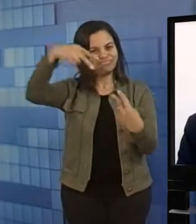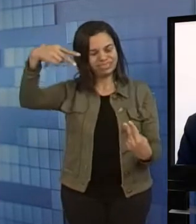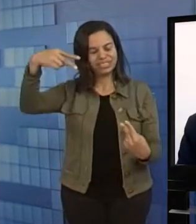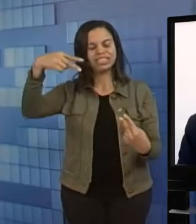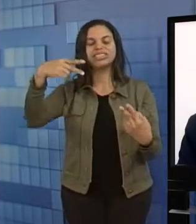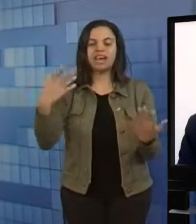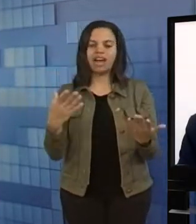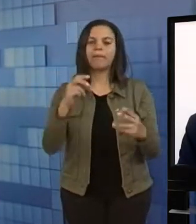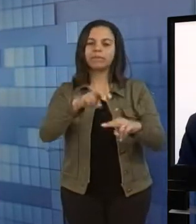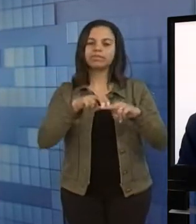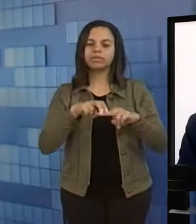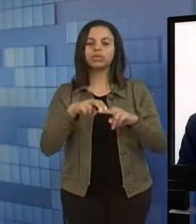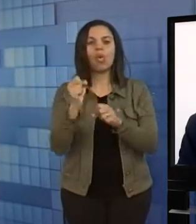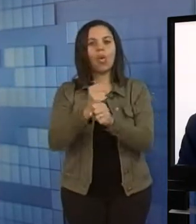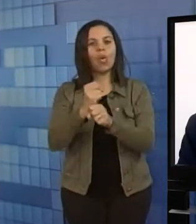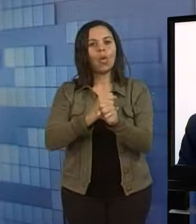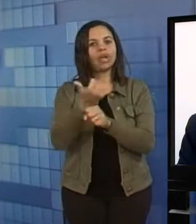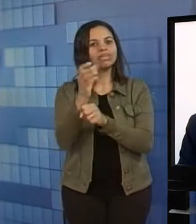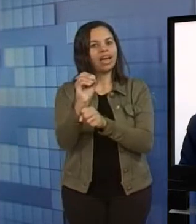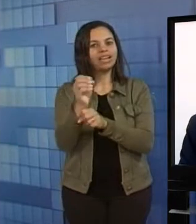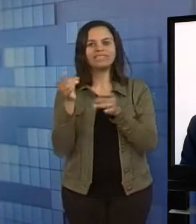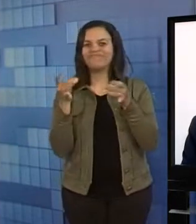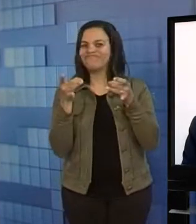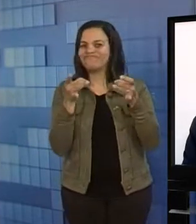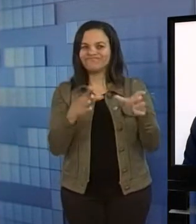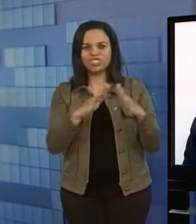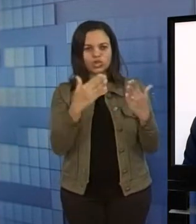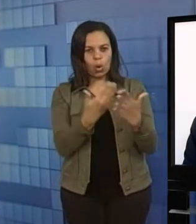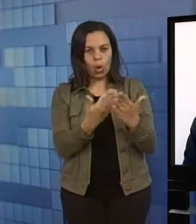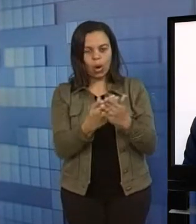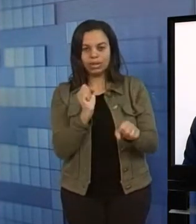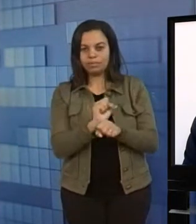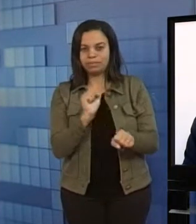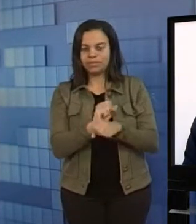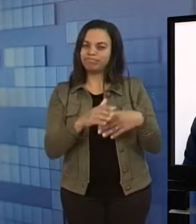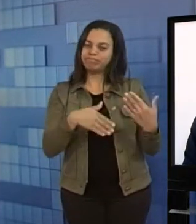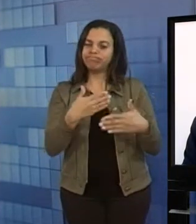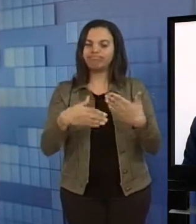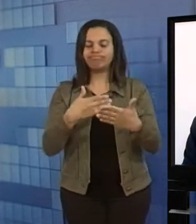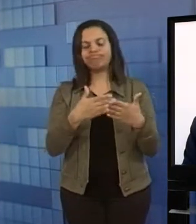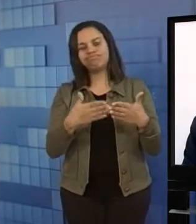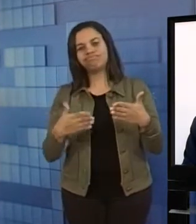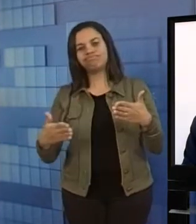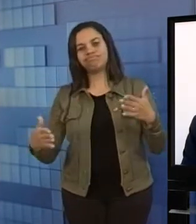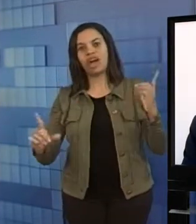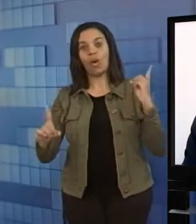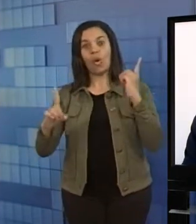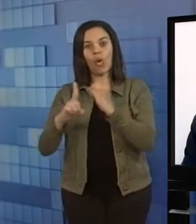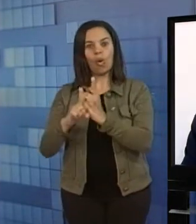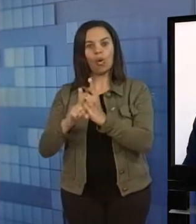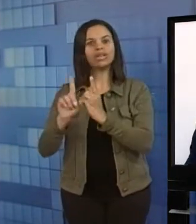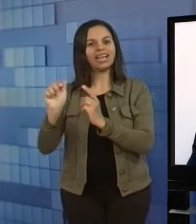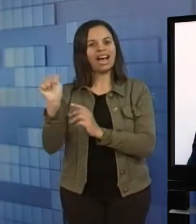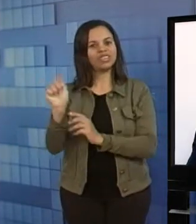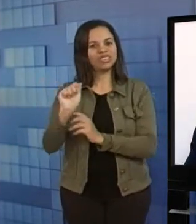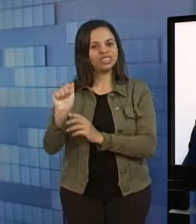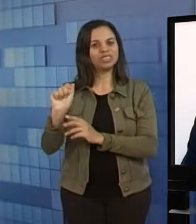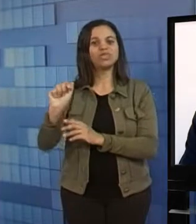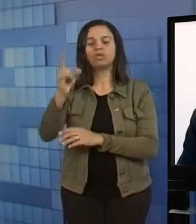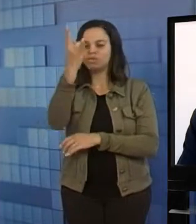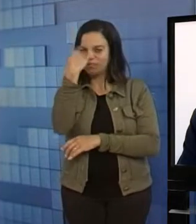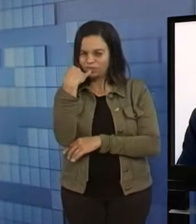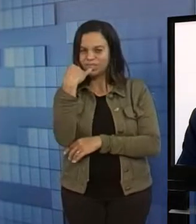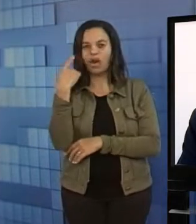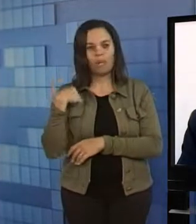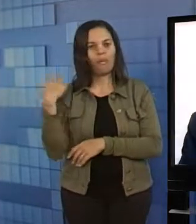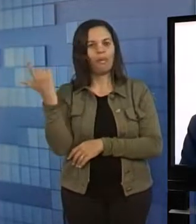anos fora da escola, até conhecer a Associação Jiquiense de Cegos, que é uma instituição que trabalha com deficientes visuais. E aí eu tive